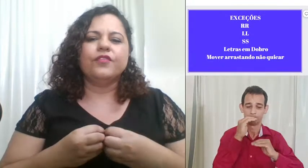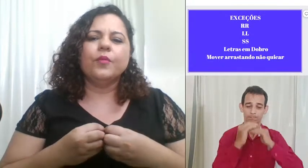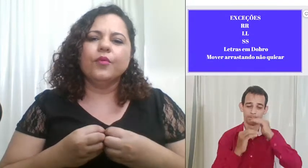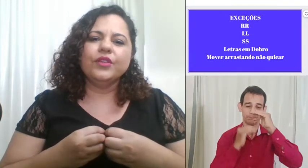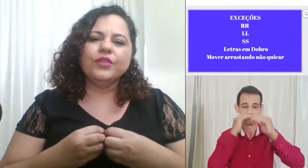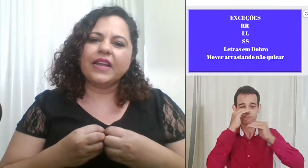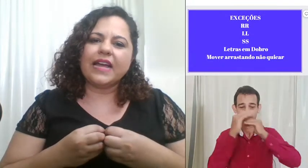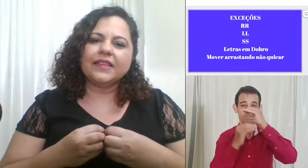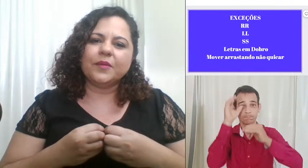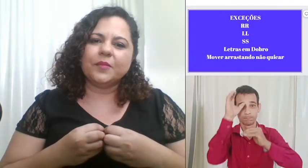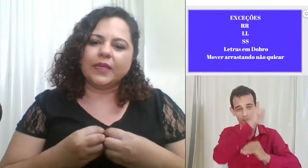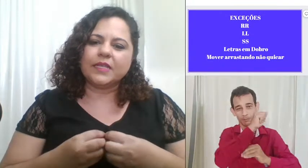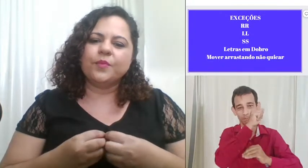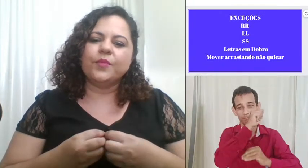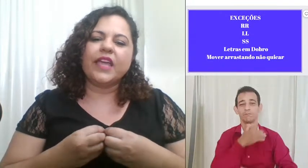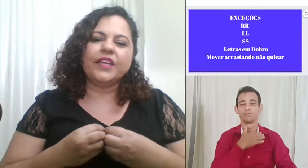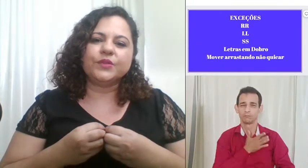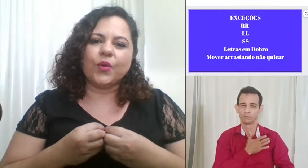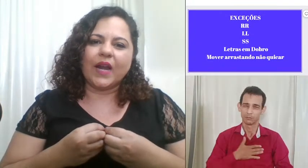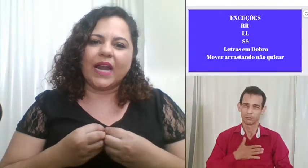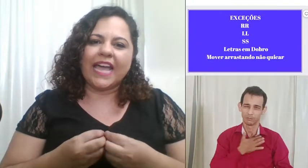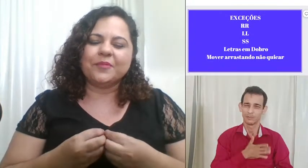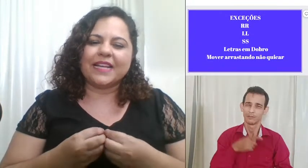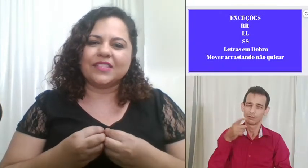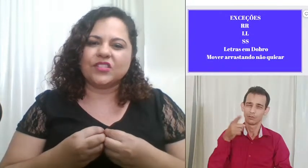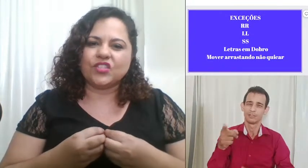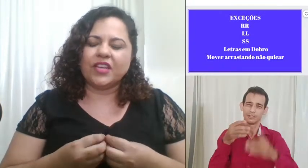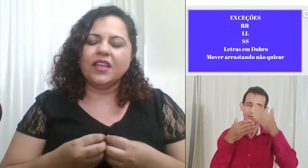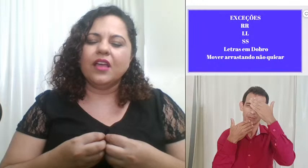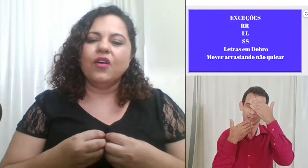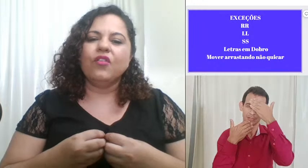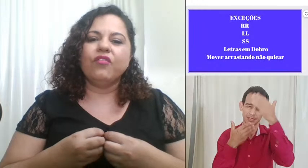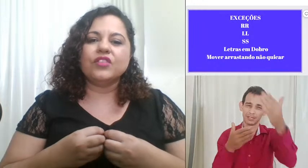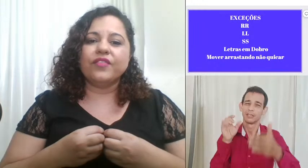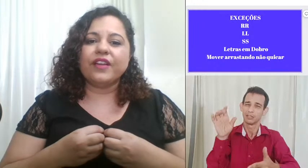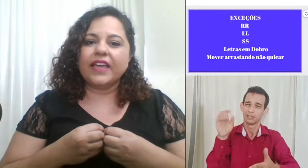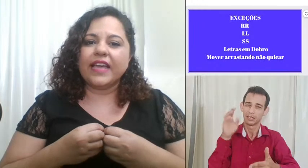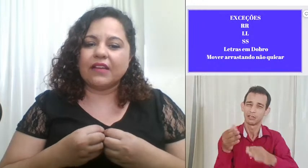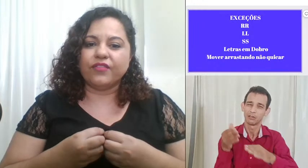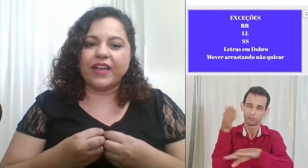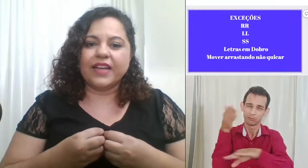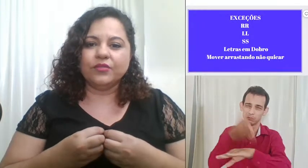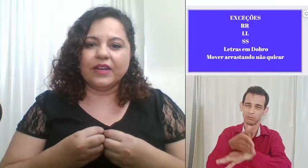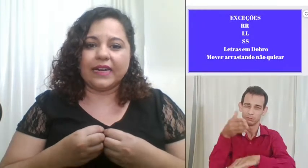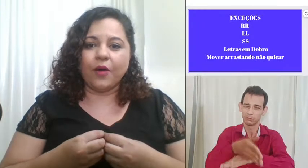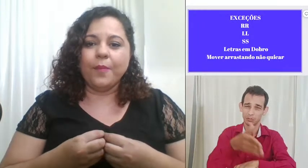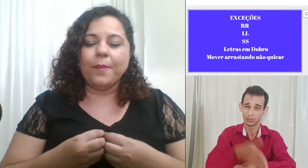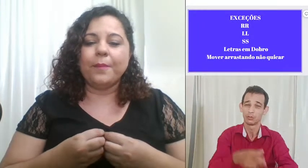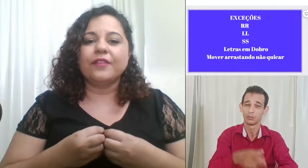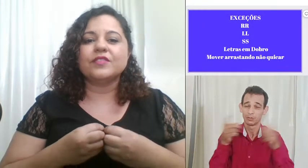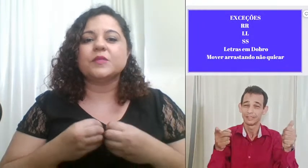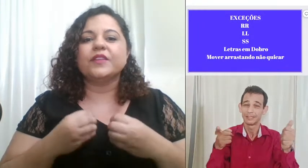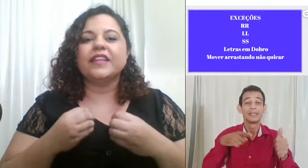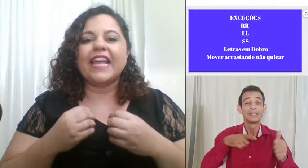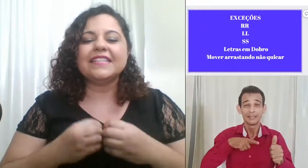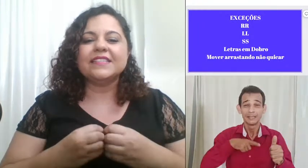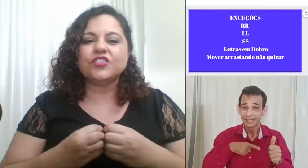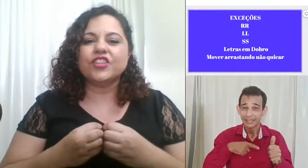muito grata mesmo porque entrou online para assistir o vídeo vai ficar gravado no canal para vocês poderem assistir essa